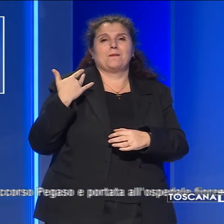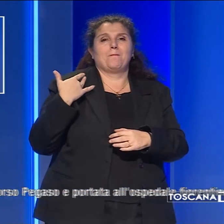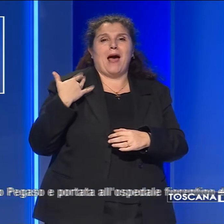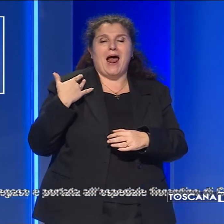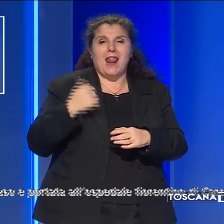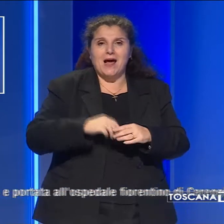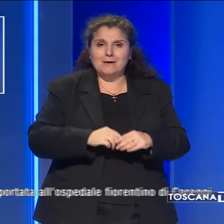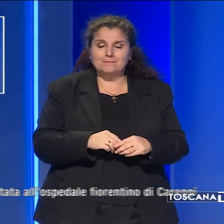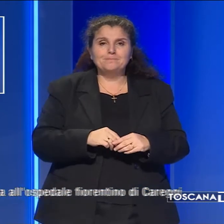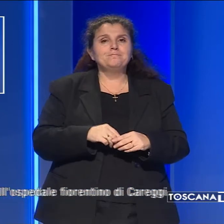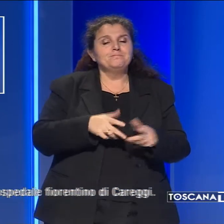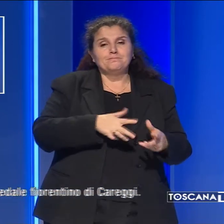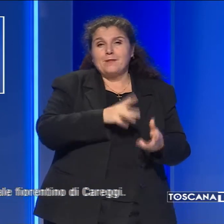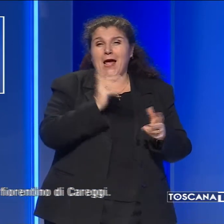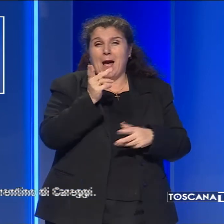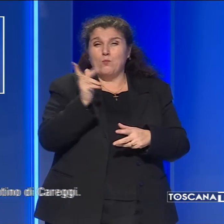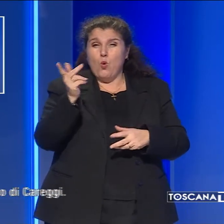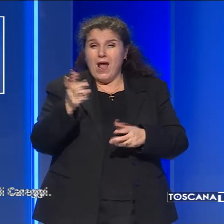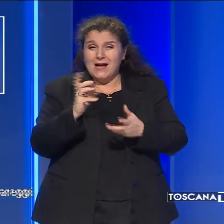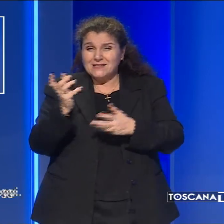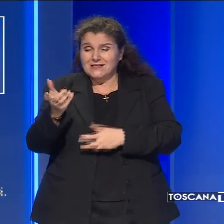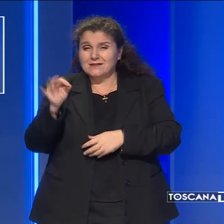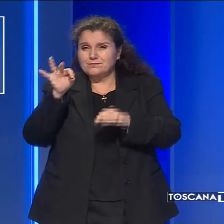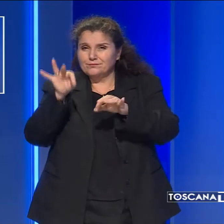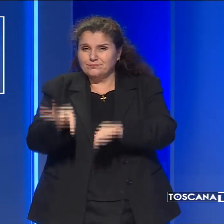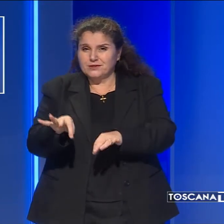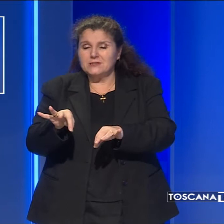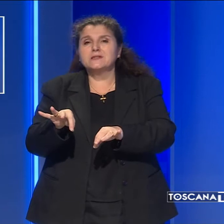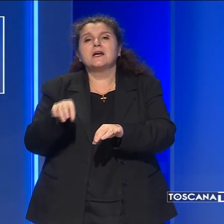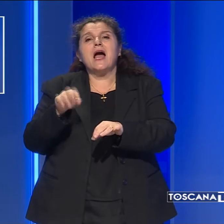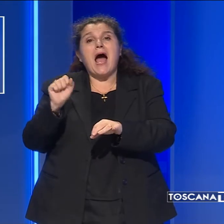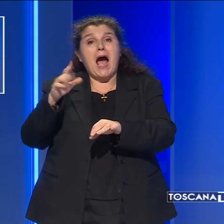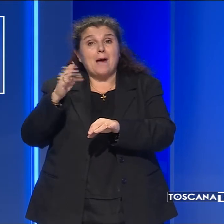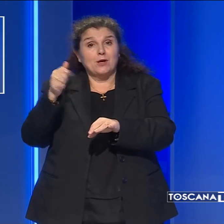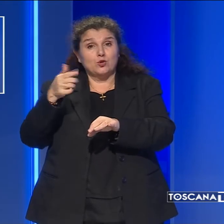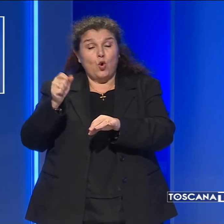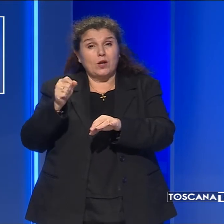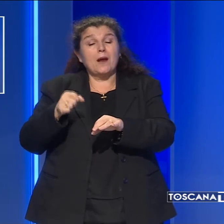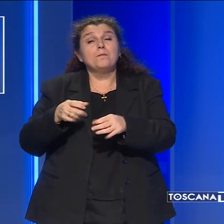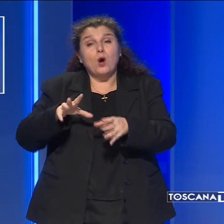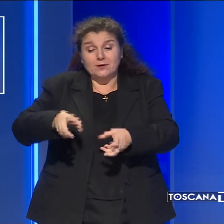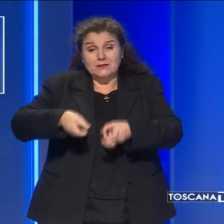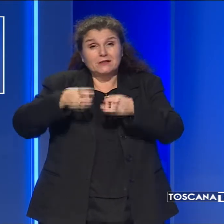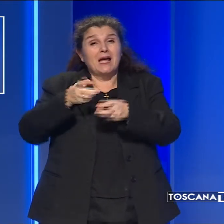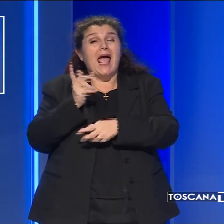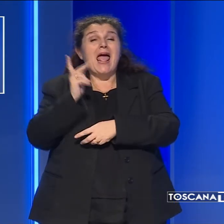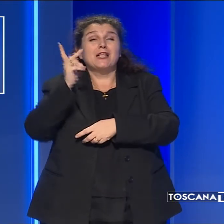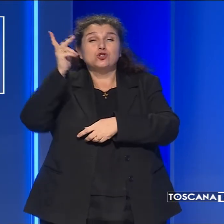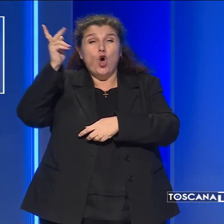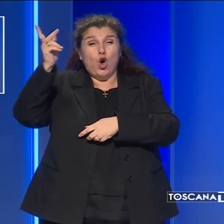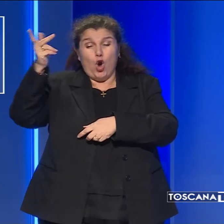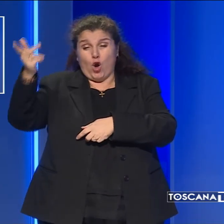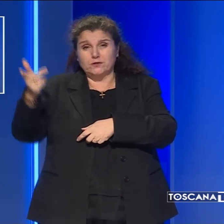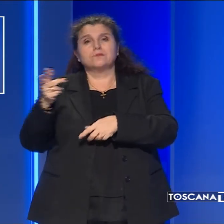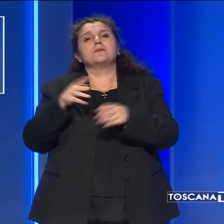Trasportata in ambulanza fino al punto di atterraggio di a Betone, è stata prelevata dall'elisoccorso